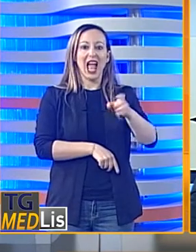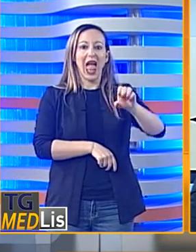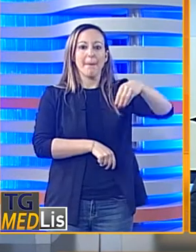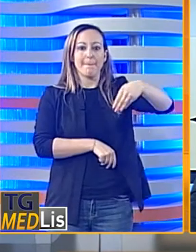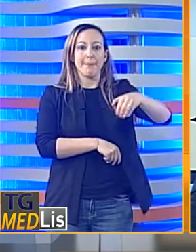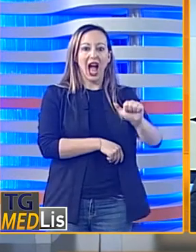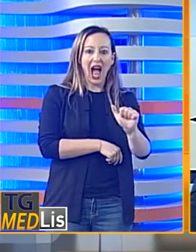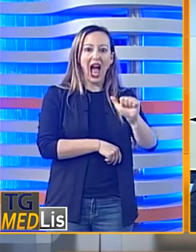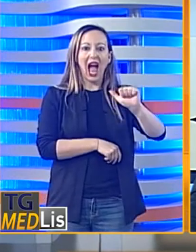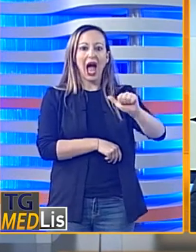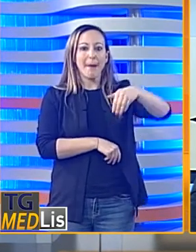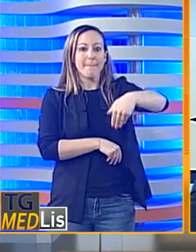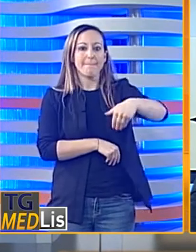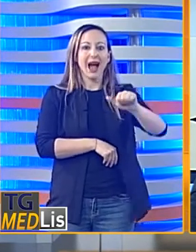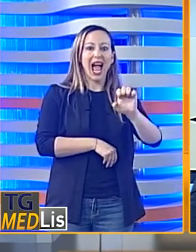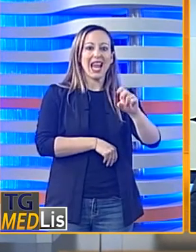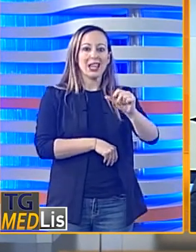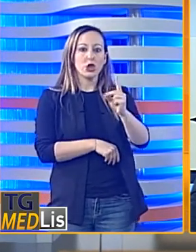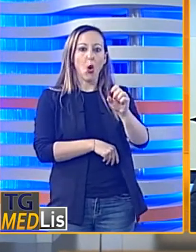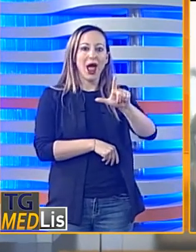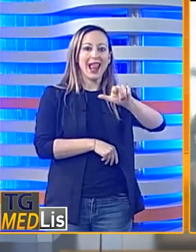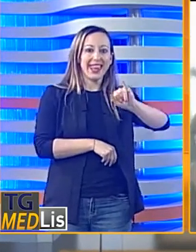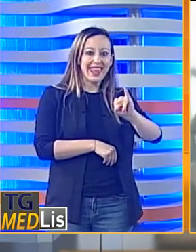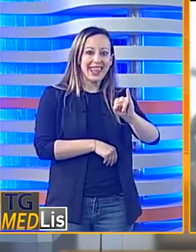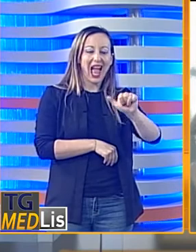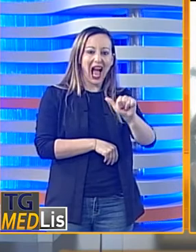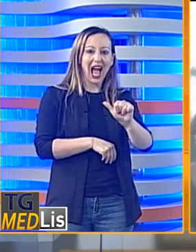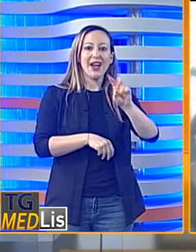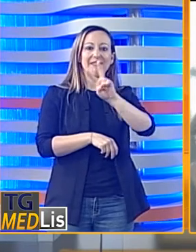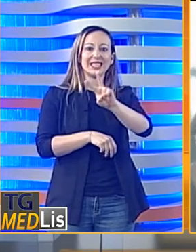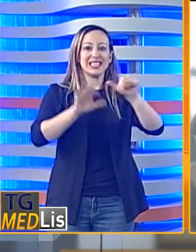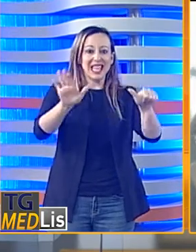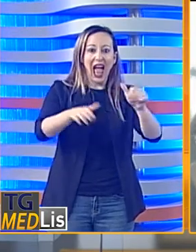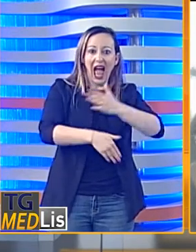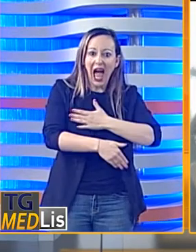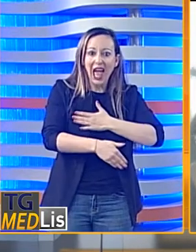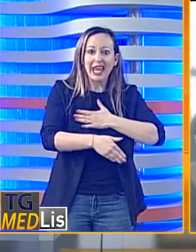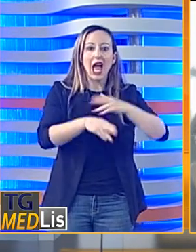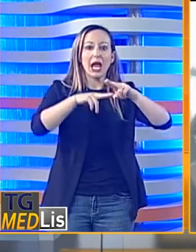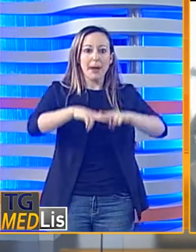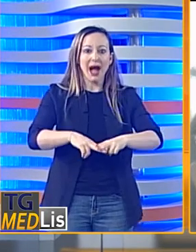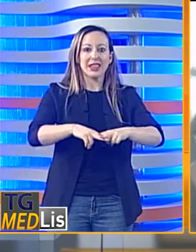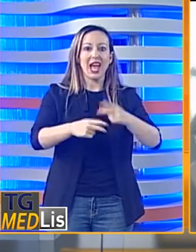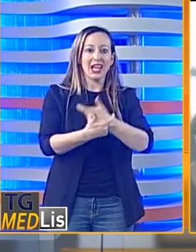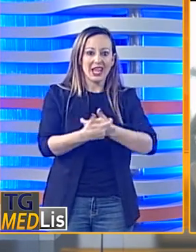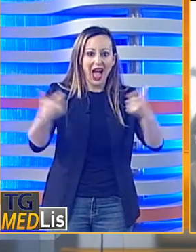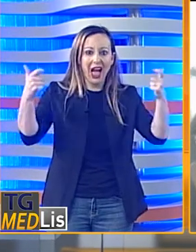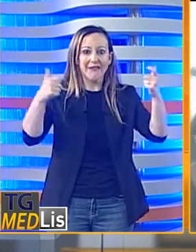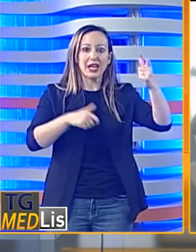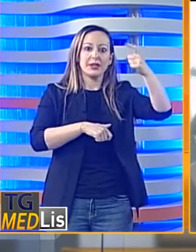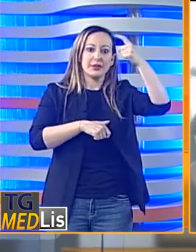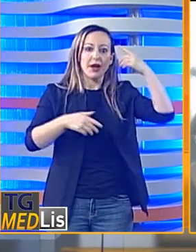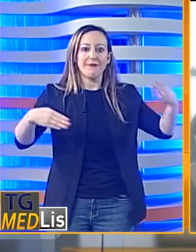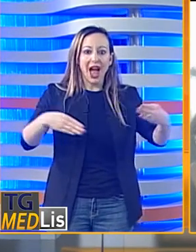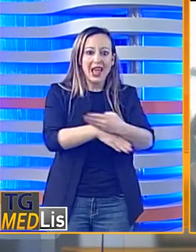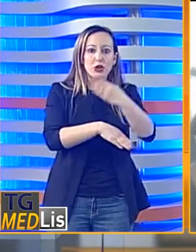Gemma Amendolia, la 26enne, rimasta ferita gravemente all'ultima edizione della targa